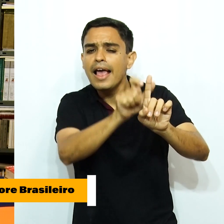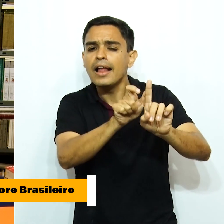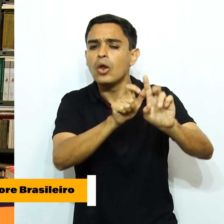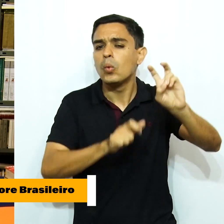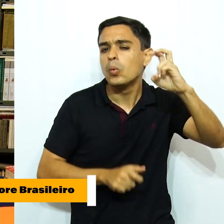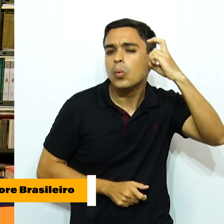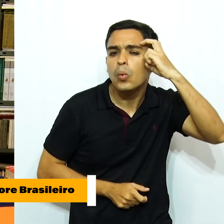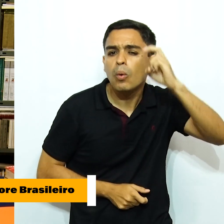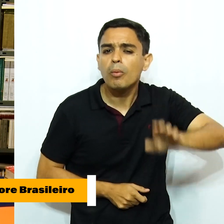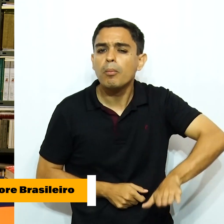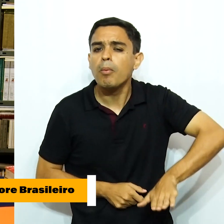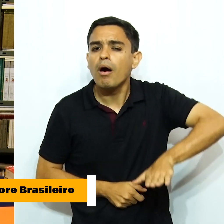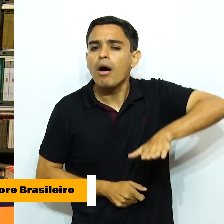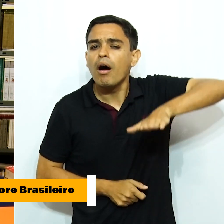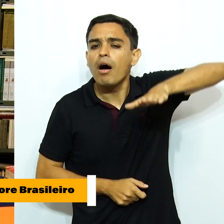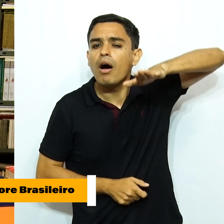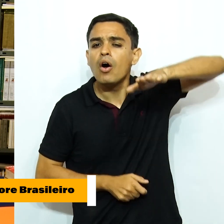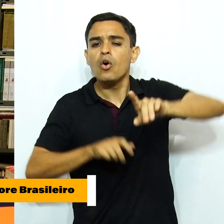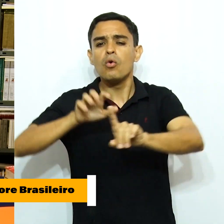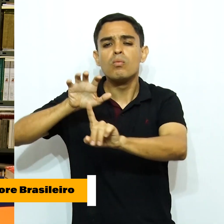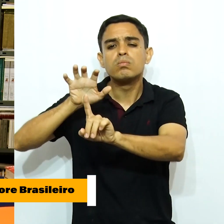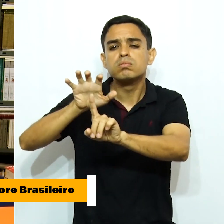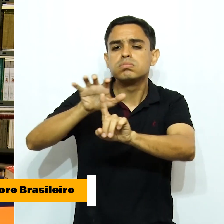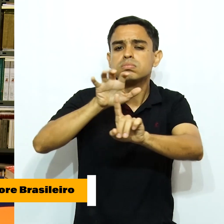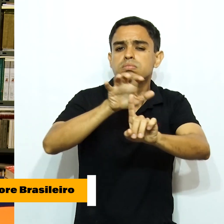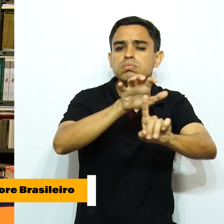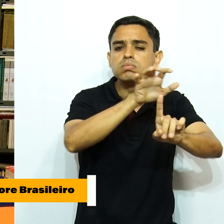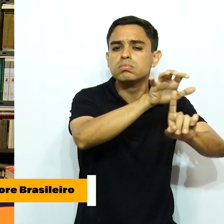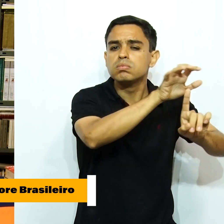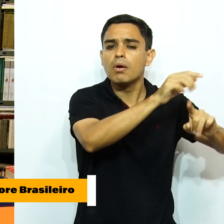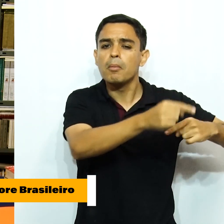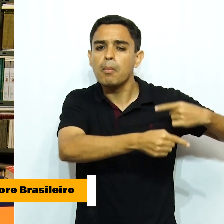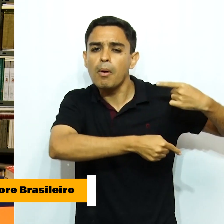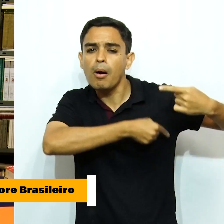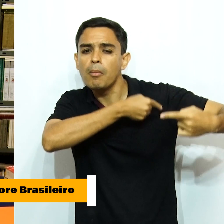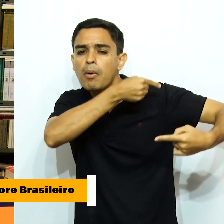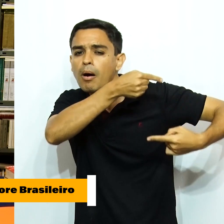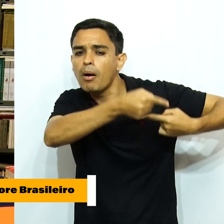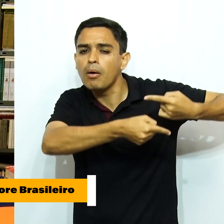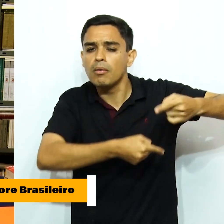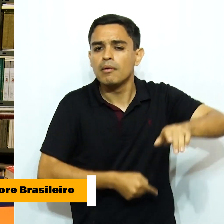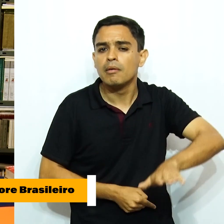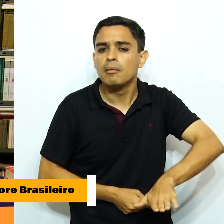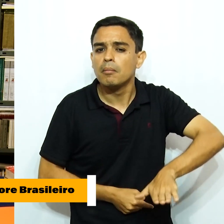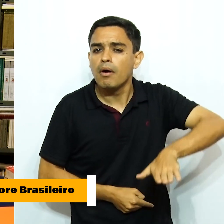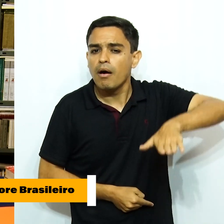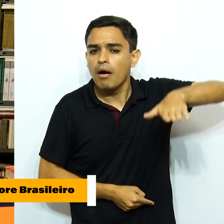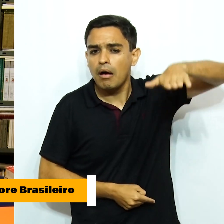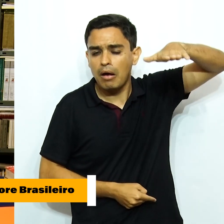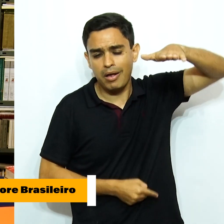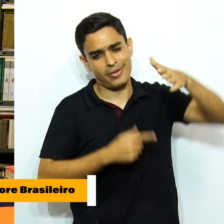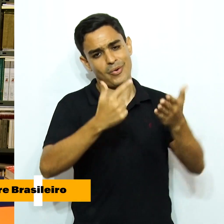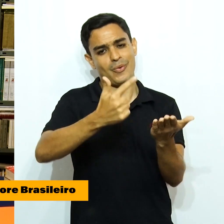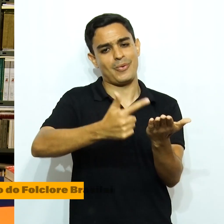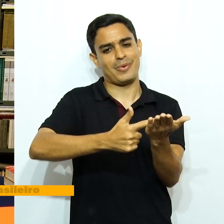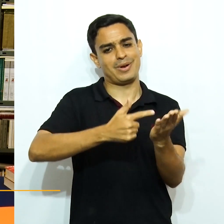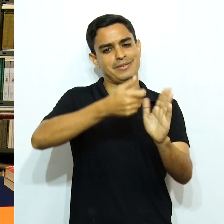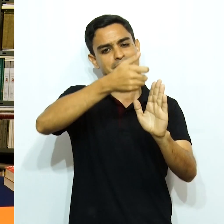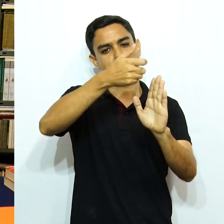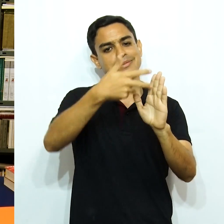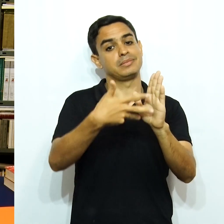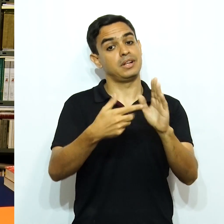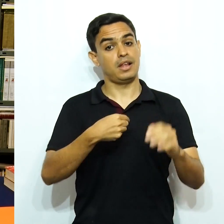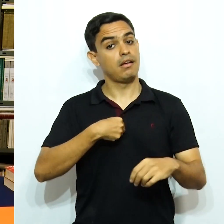a formação de um homem em razão da sua cultura, das raízes a partir das quais ele nasceu e se formou.